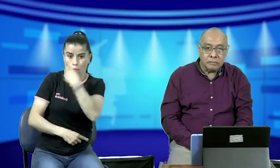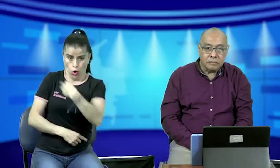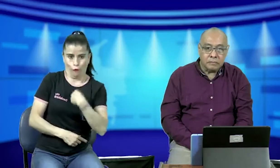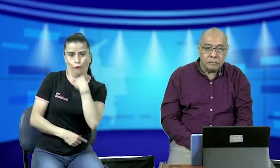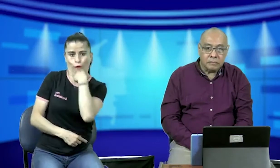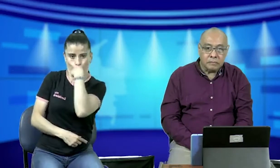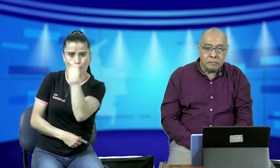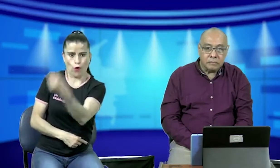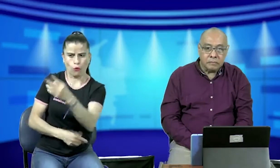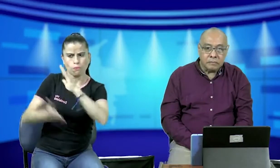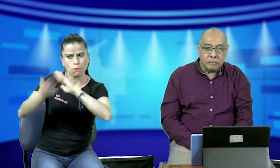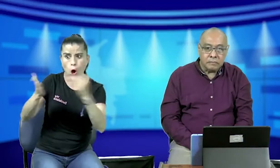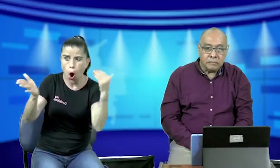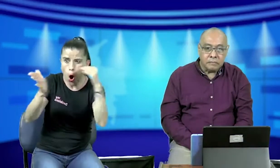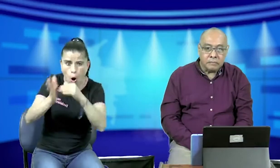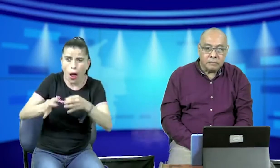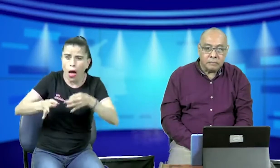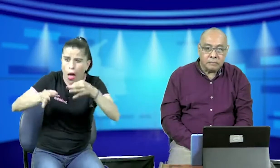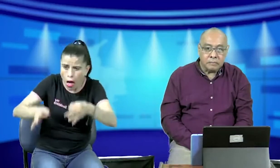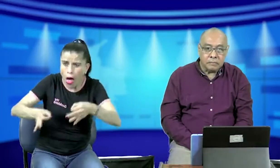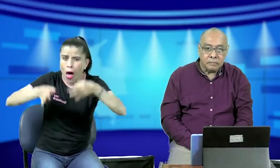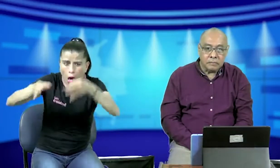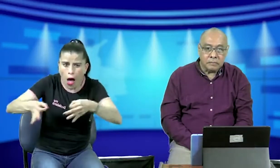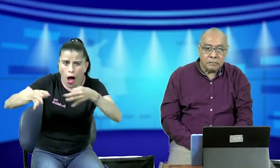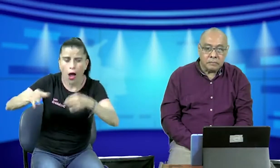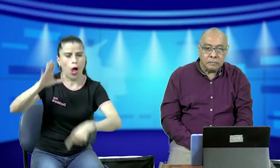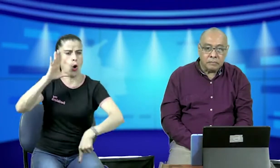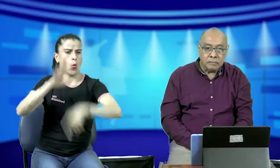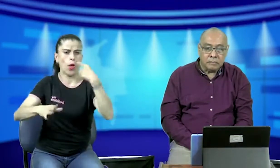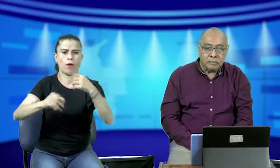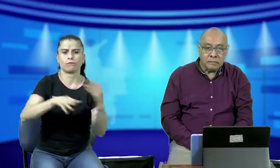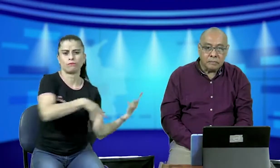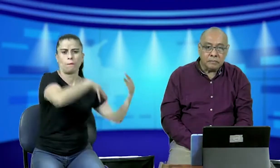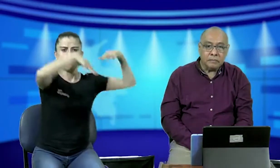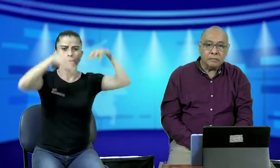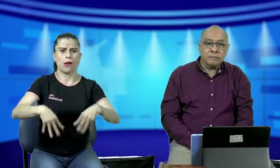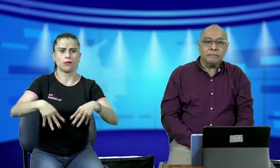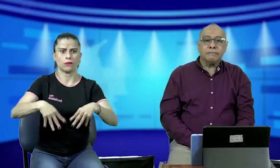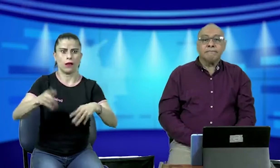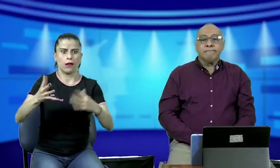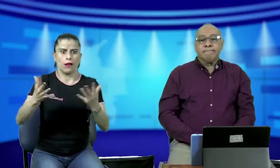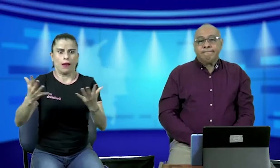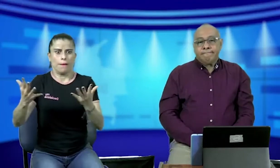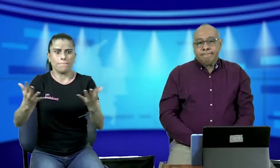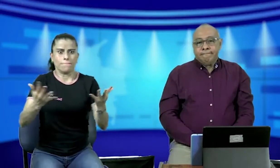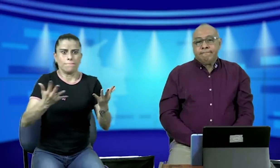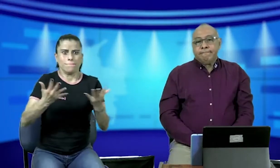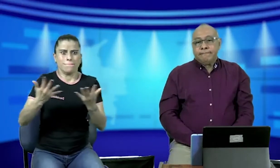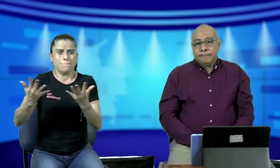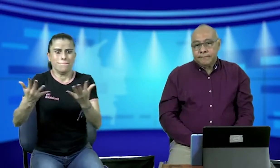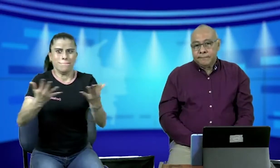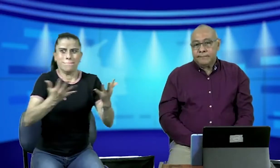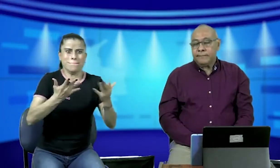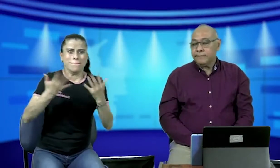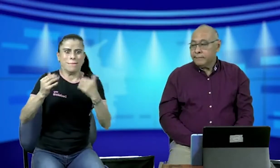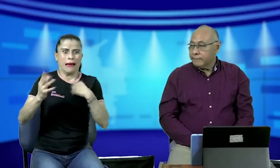no nosotros dijimos si esto se sigue aplazando yo lo dije vamos a convocar otra vez a un plantón entonces